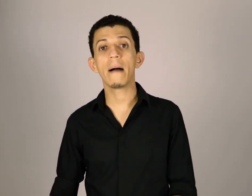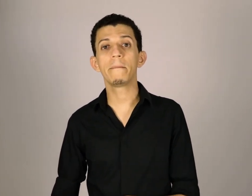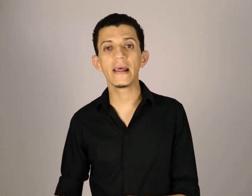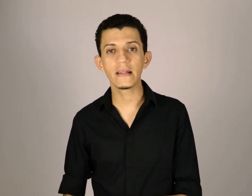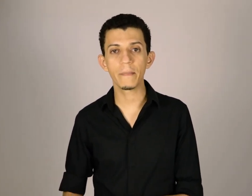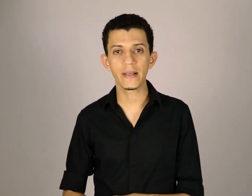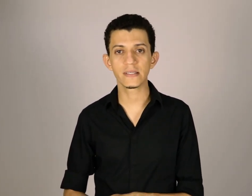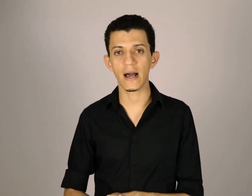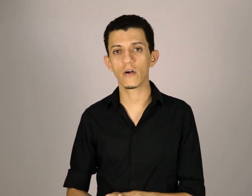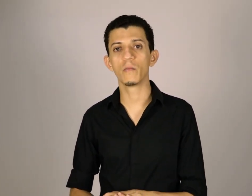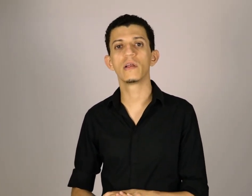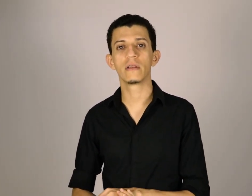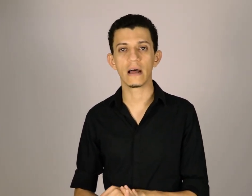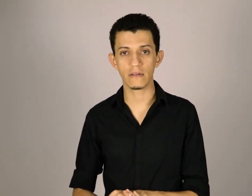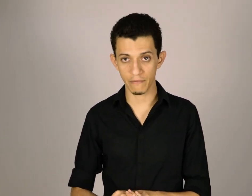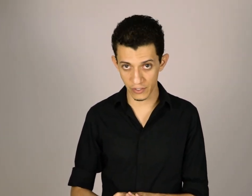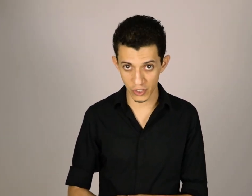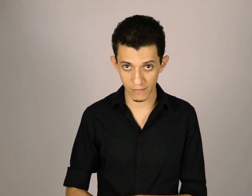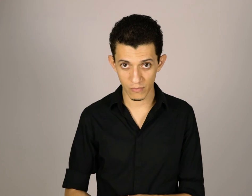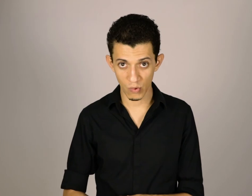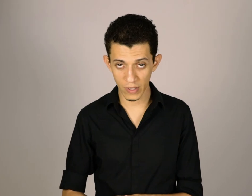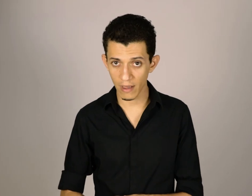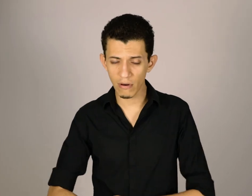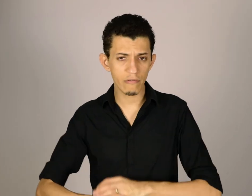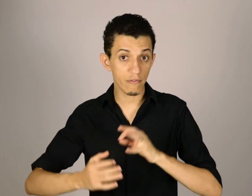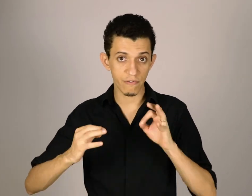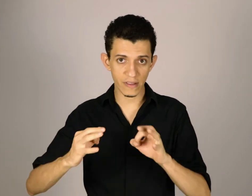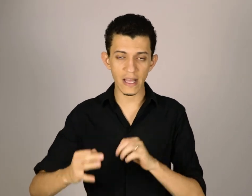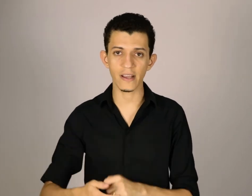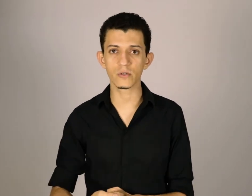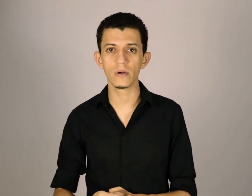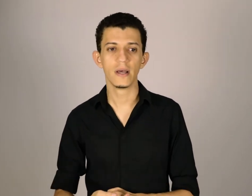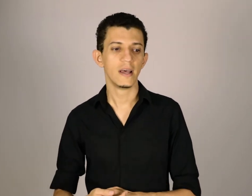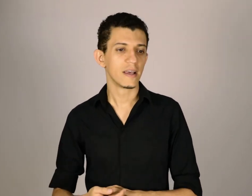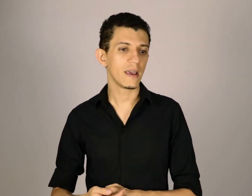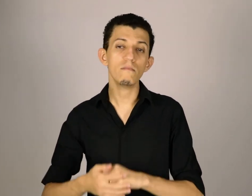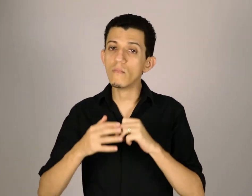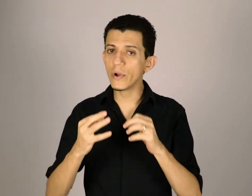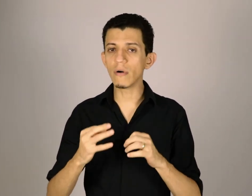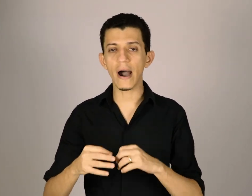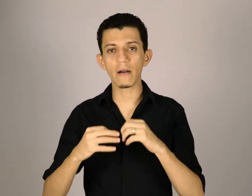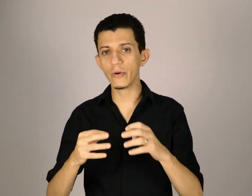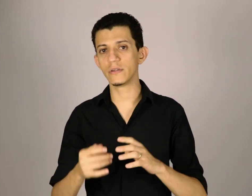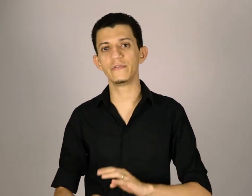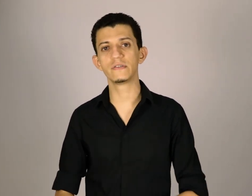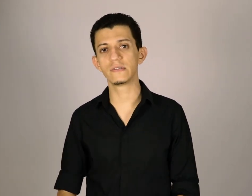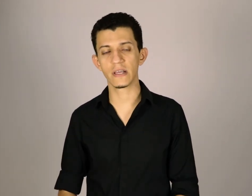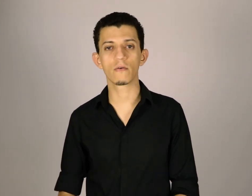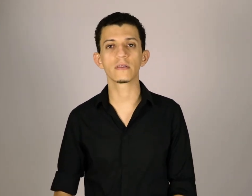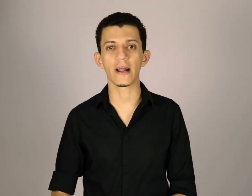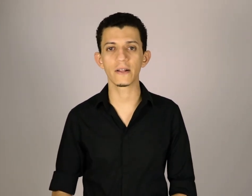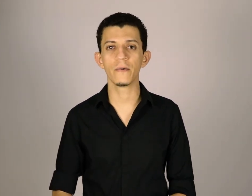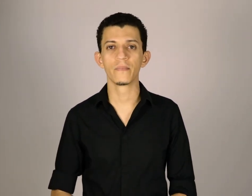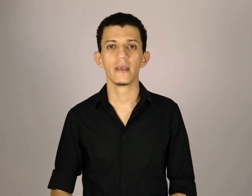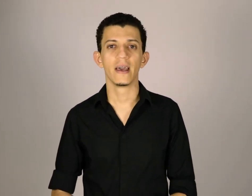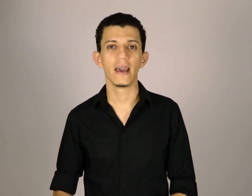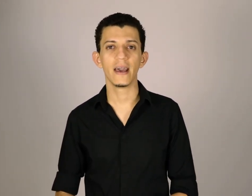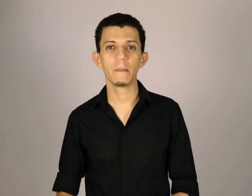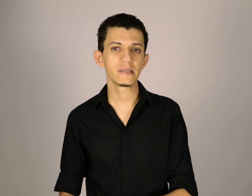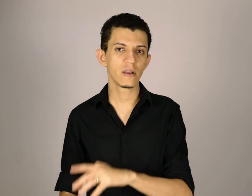aprenda a pensar como Leonardo da Vinci, que é um livro fantástico, que é muito raro, muito difícil de ser encontrado, mas você